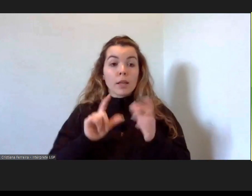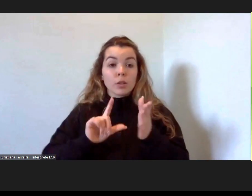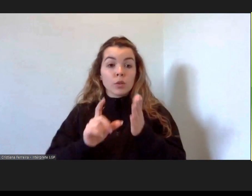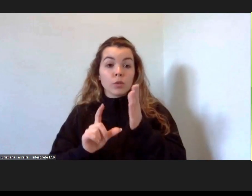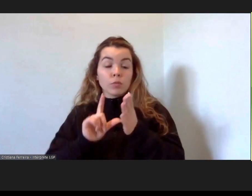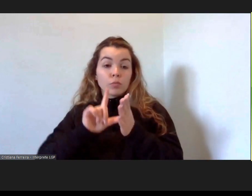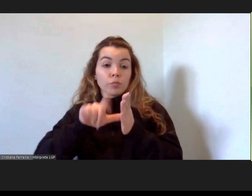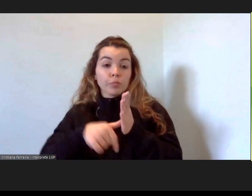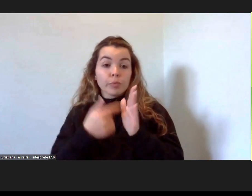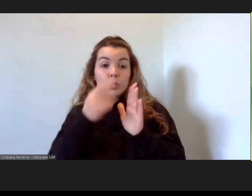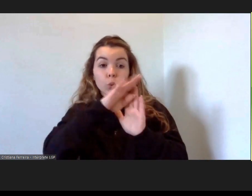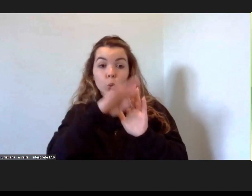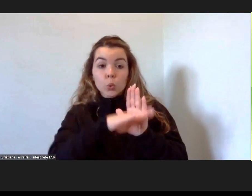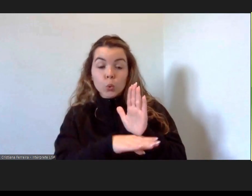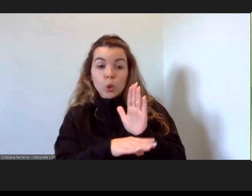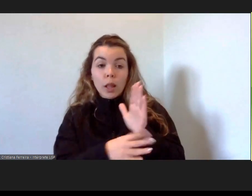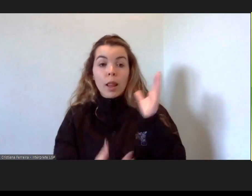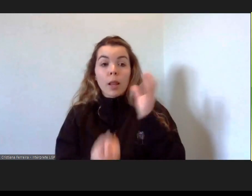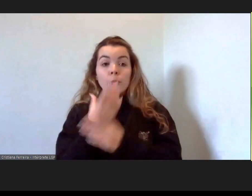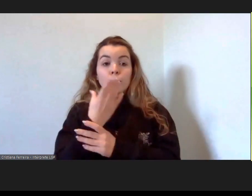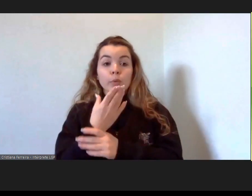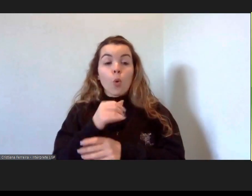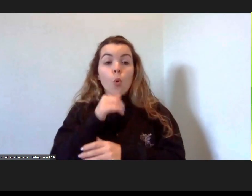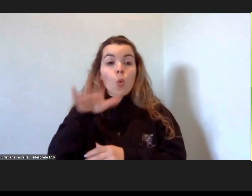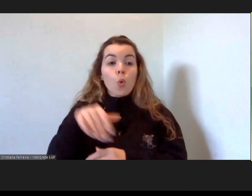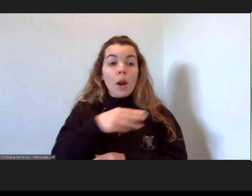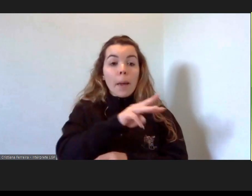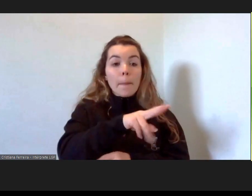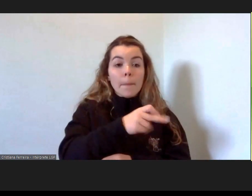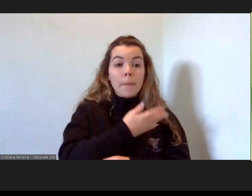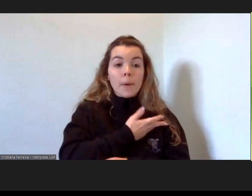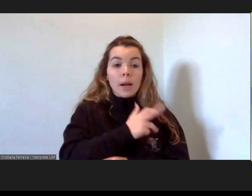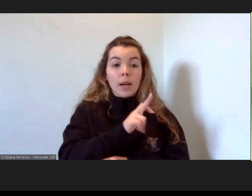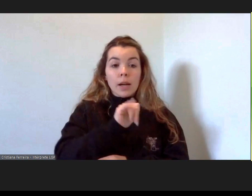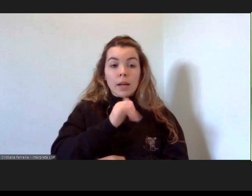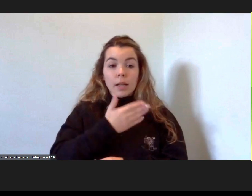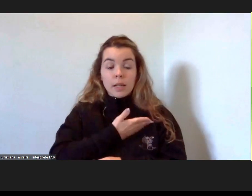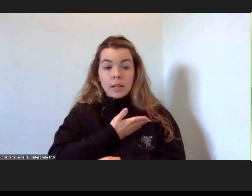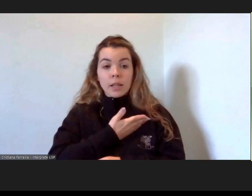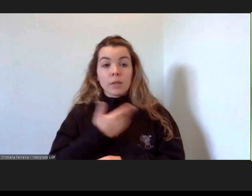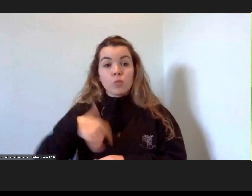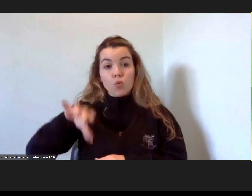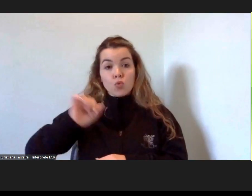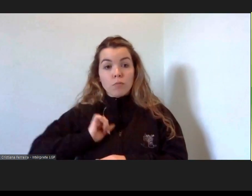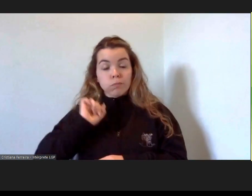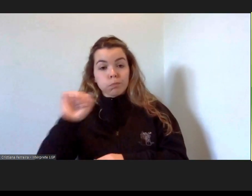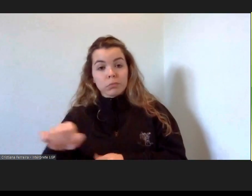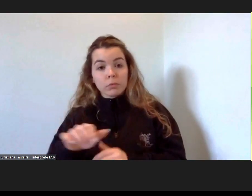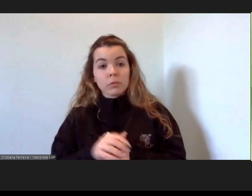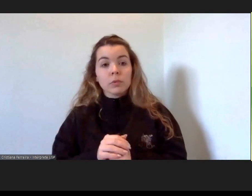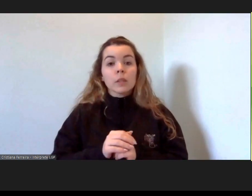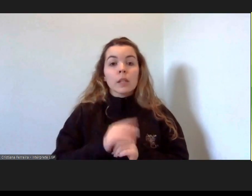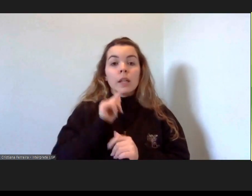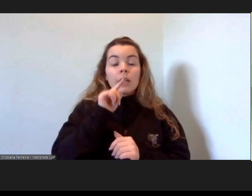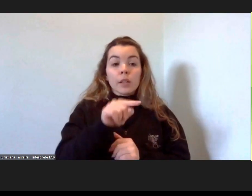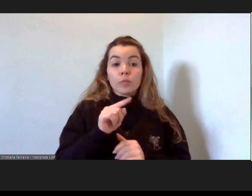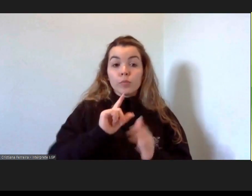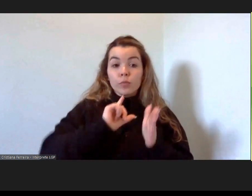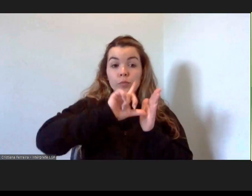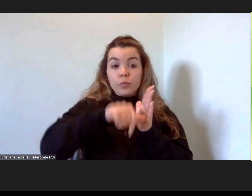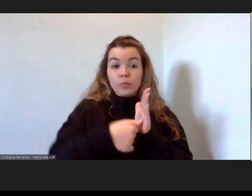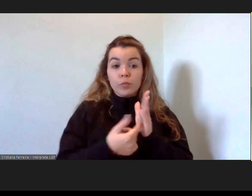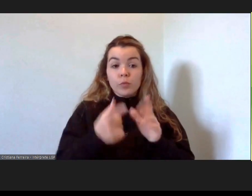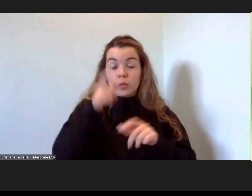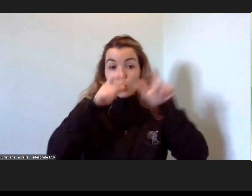uma solicitação de colaboração em Madrid como investigadora. Se desenvolveu um programa com empresários em que,